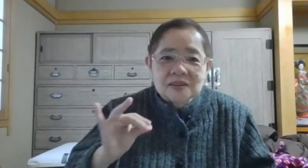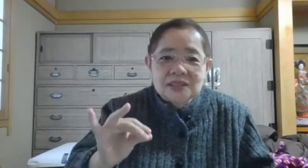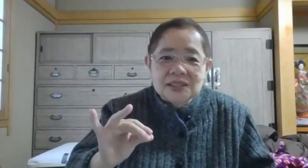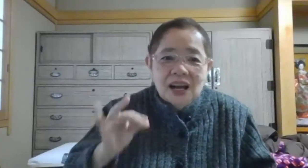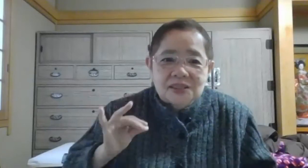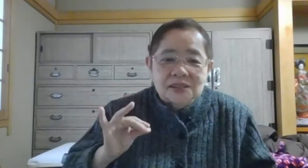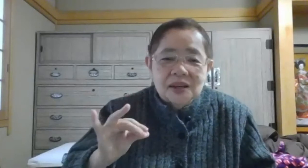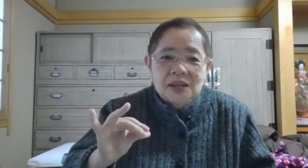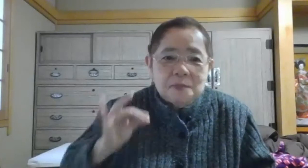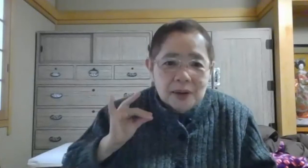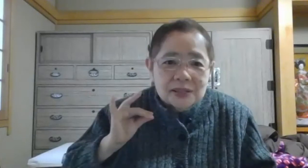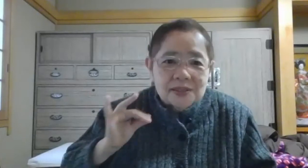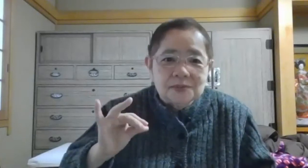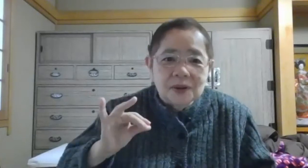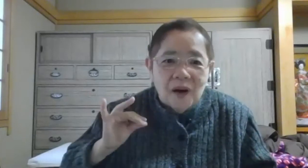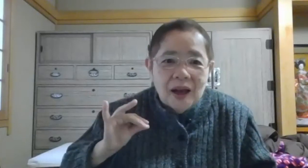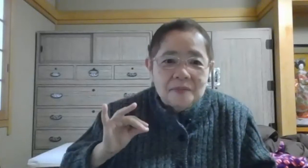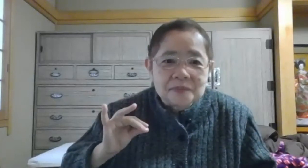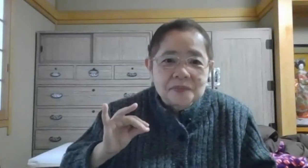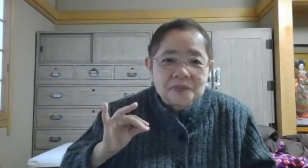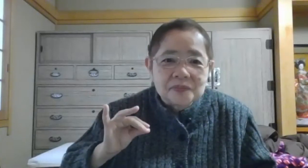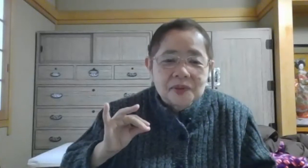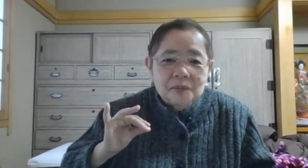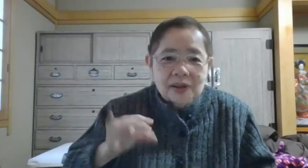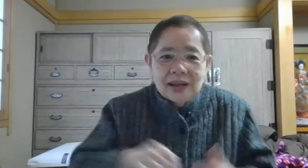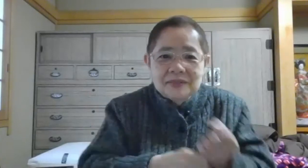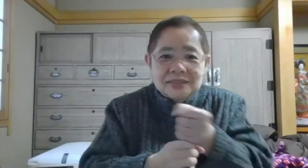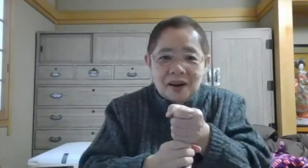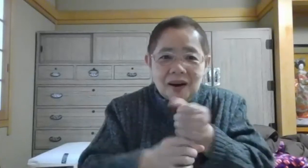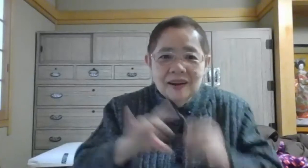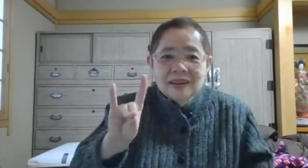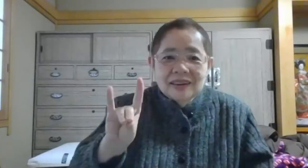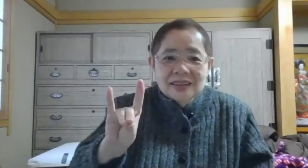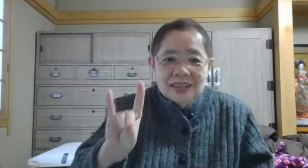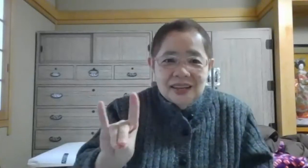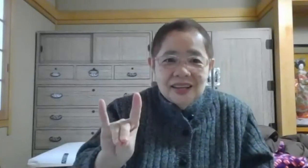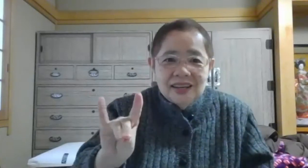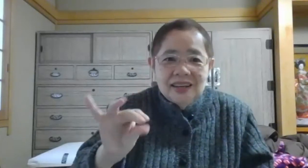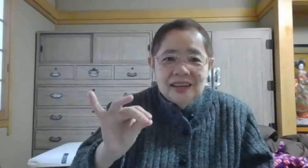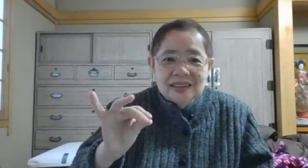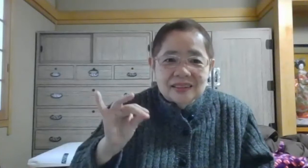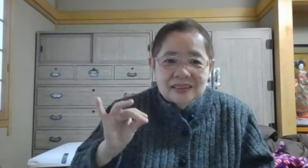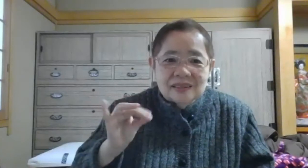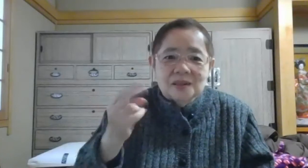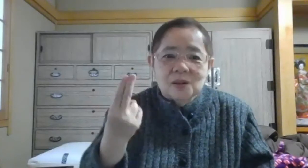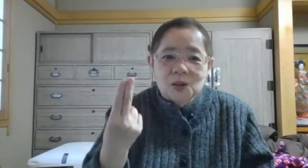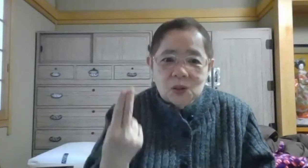ちっちゃいつ引っ張ります自分の上もう一回いきますよきーっと